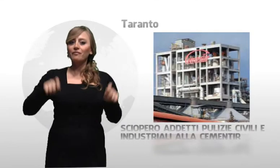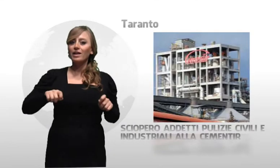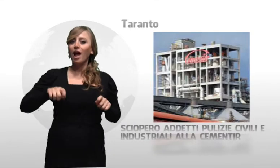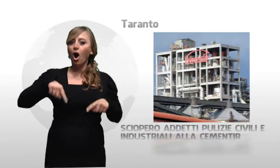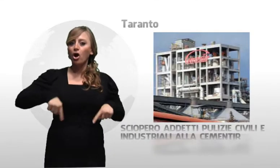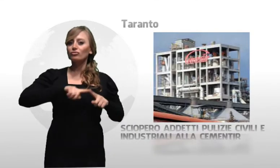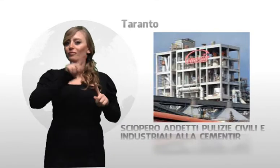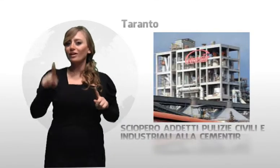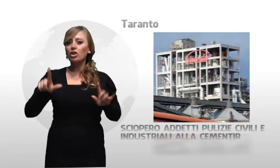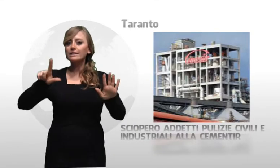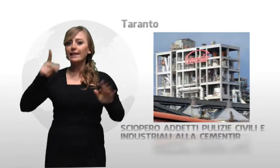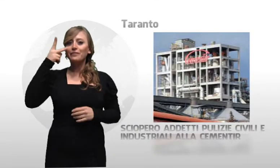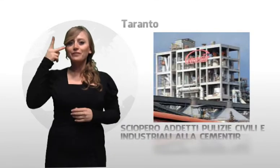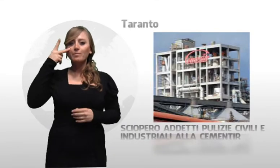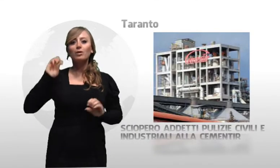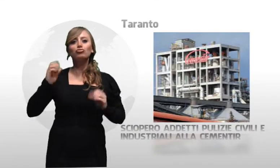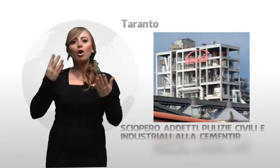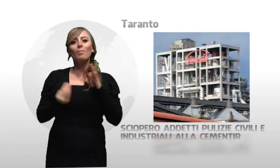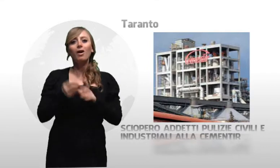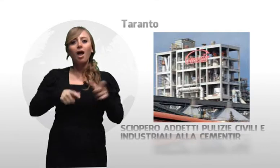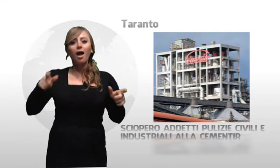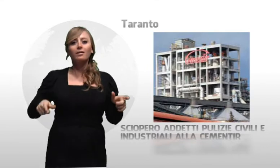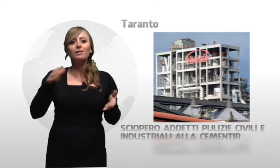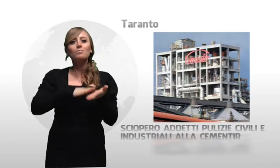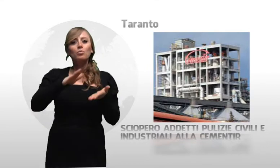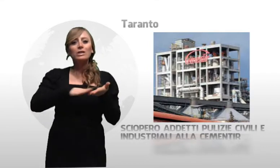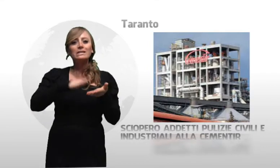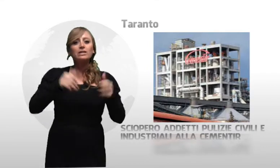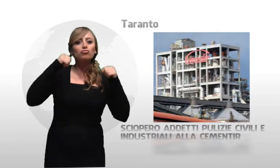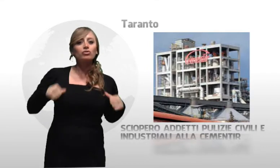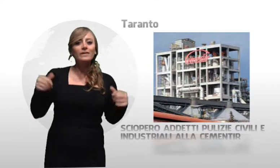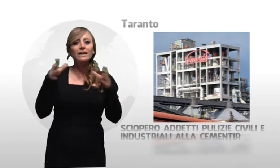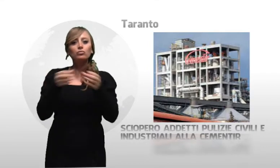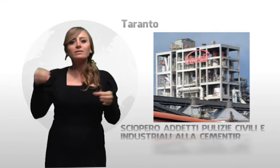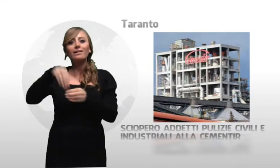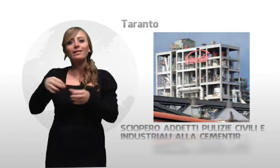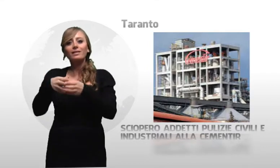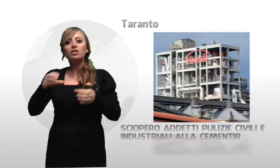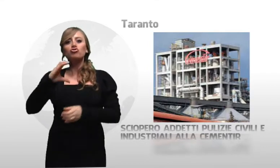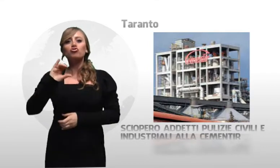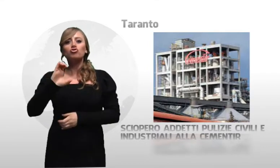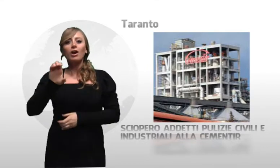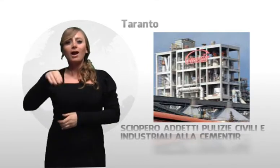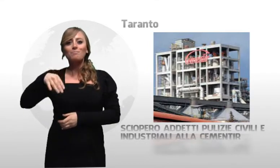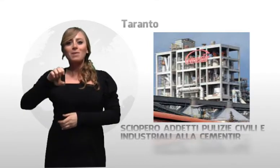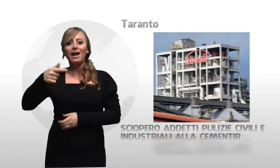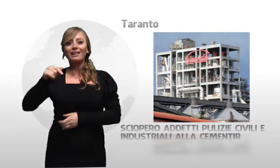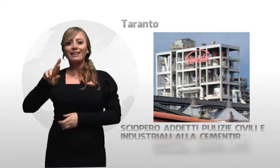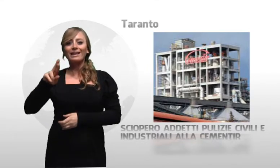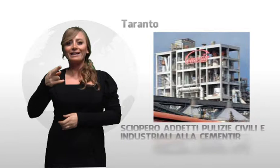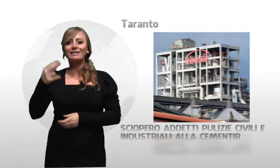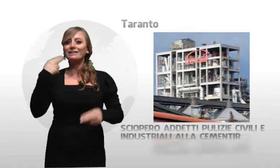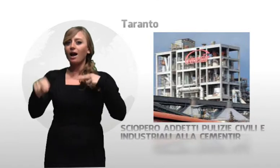Da oggi al 7 febbraio sciopero degli addetti alle pulizie civili ed industriali alla cementer di Taranto. Lo stato di